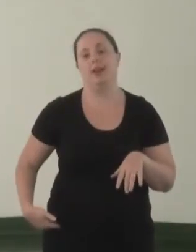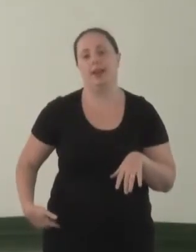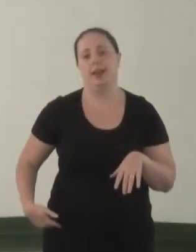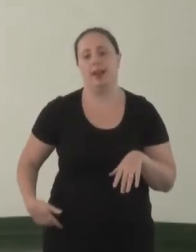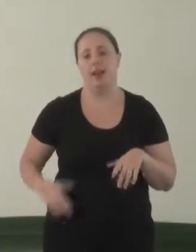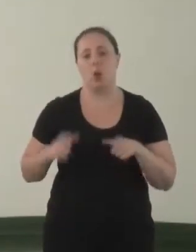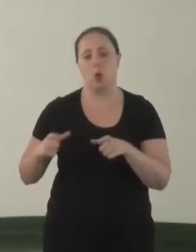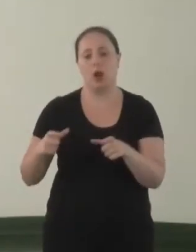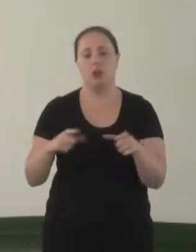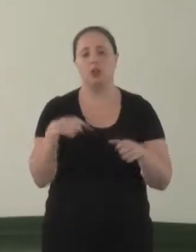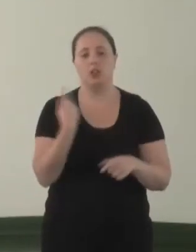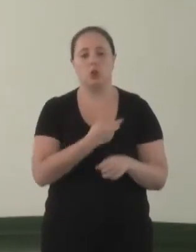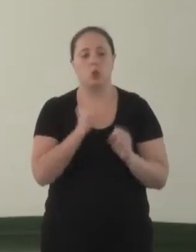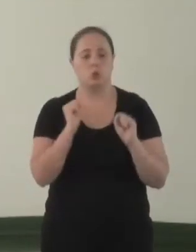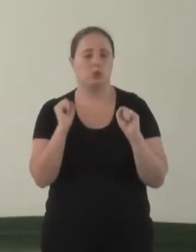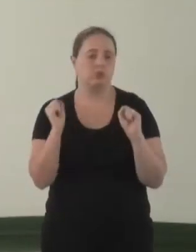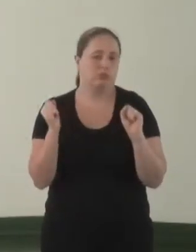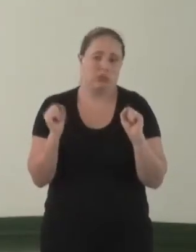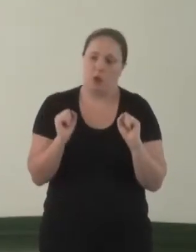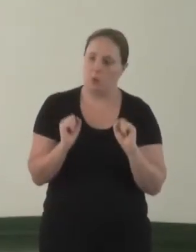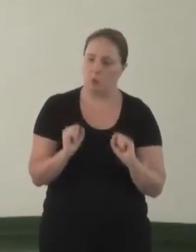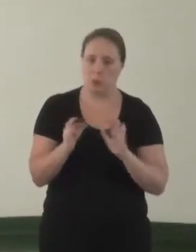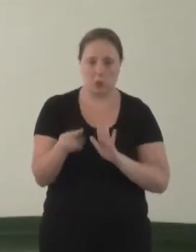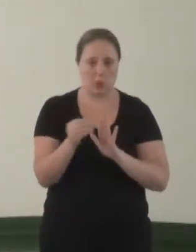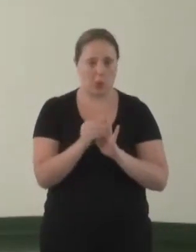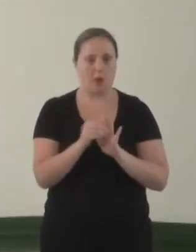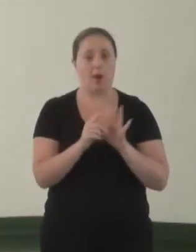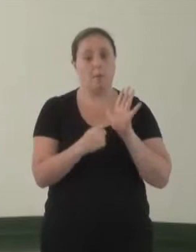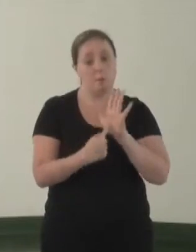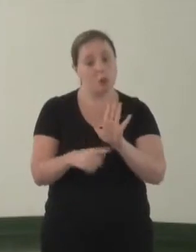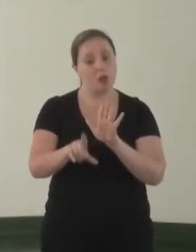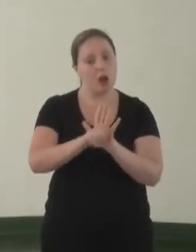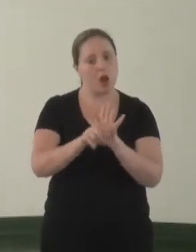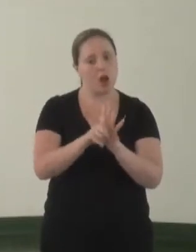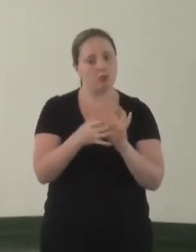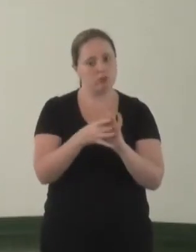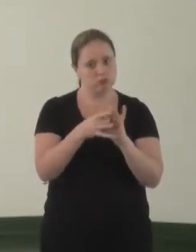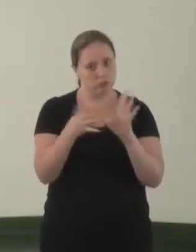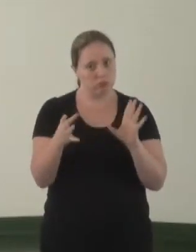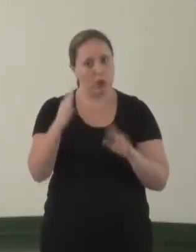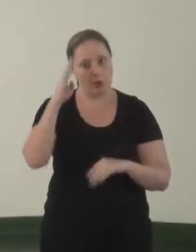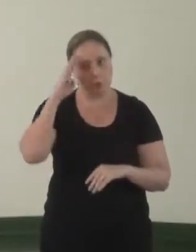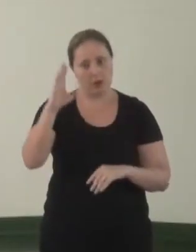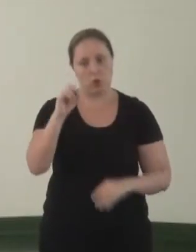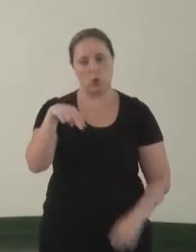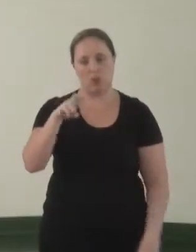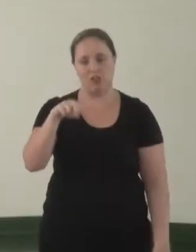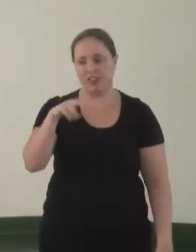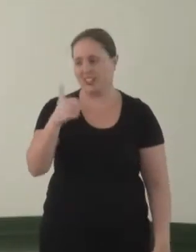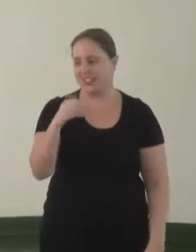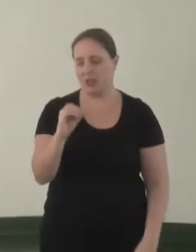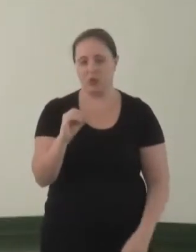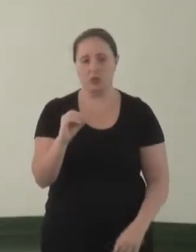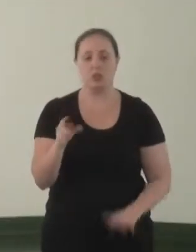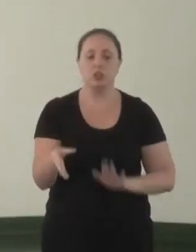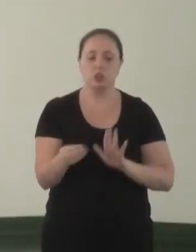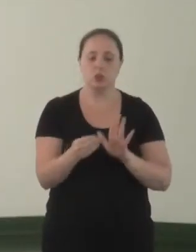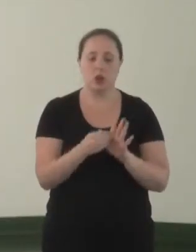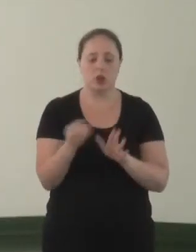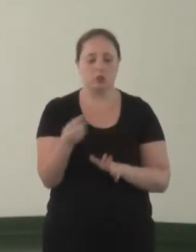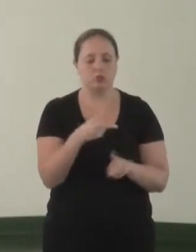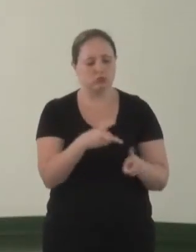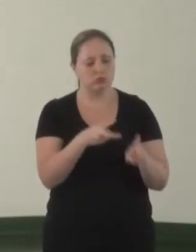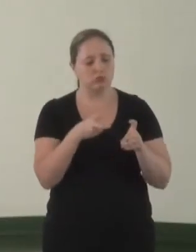onde nós poderemos colocar a legislação disponível, principalmente a Convenção, que lança um novo olhar